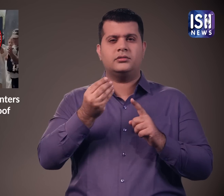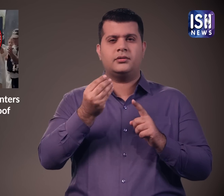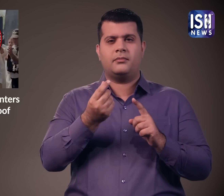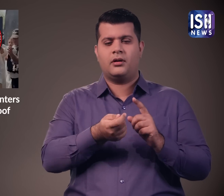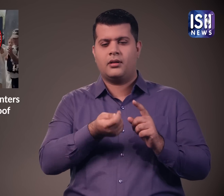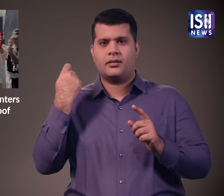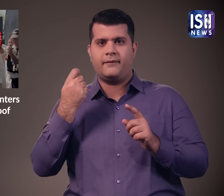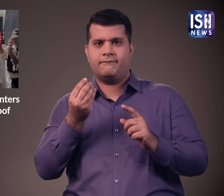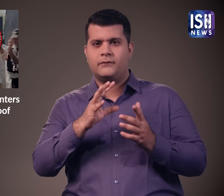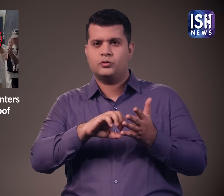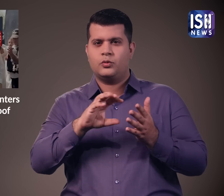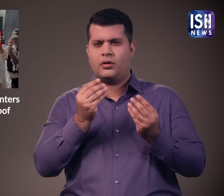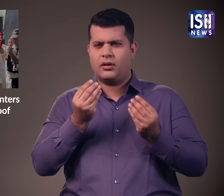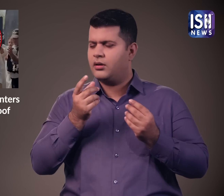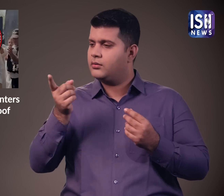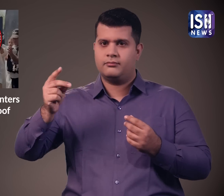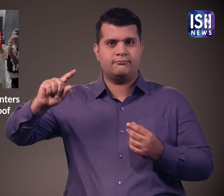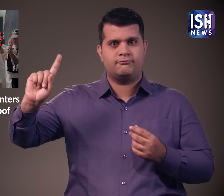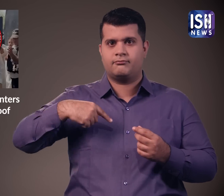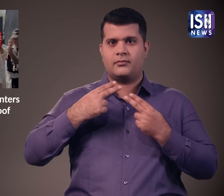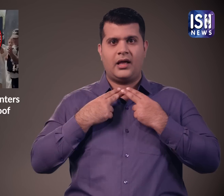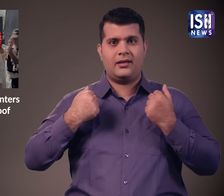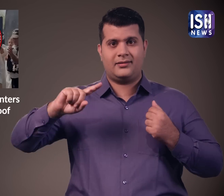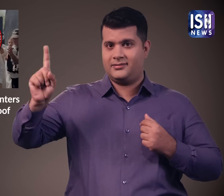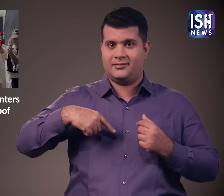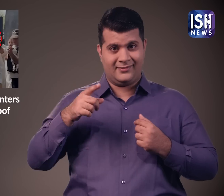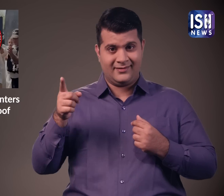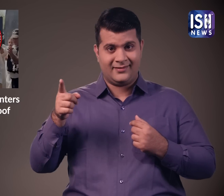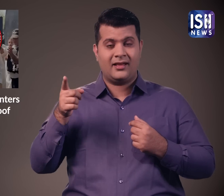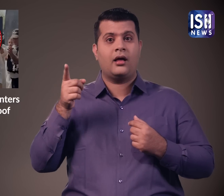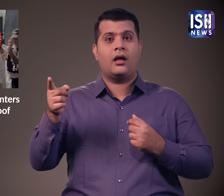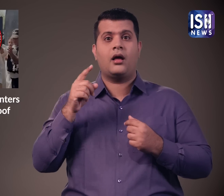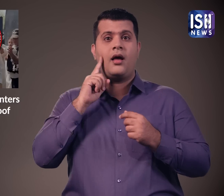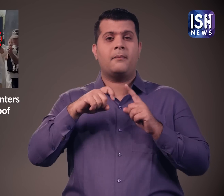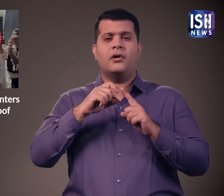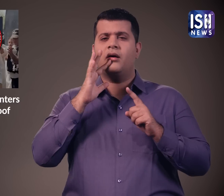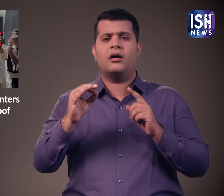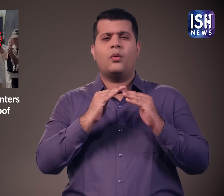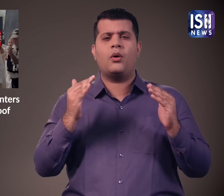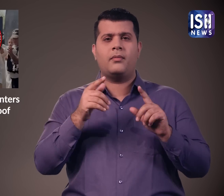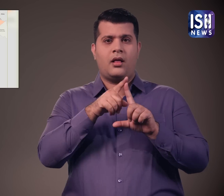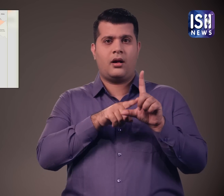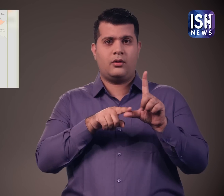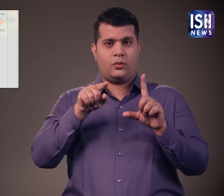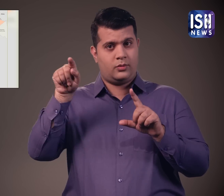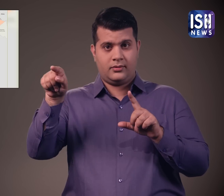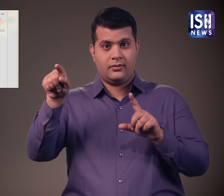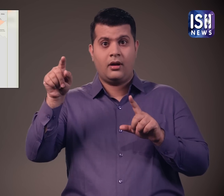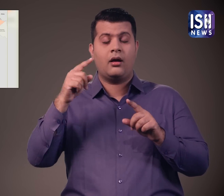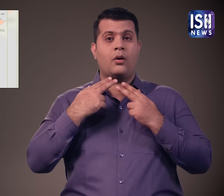खान ने इन में से कुछ अपने पास रख लिए और आप उनके खिलाफ मामला चल रहा है अठ्रा मार्च 2023 को जब